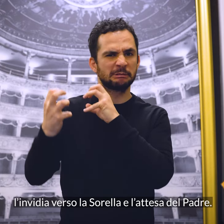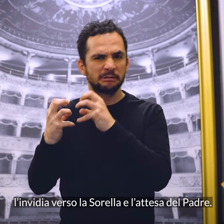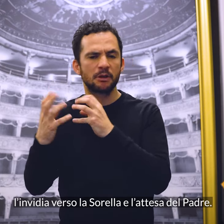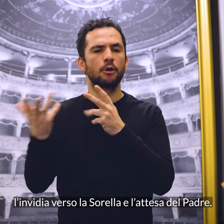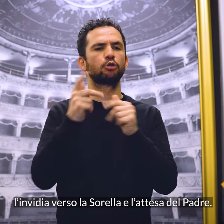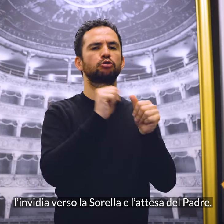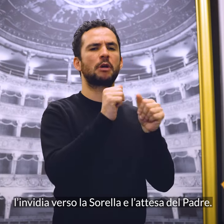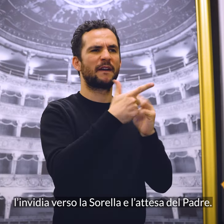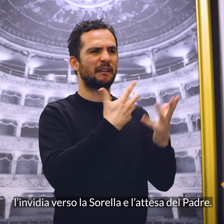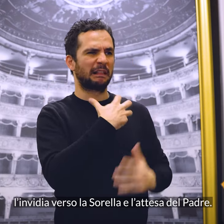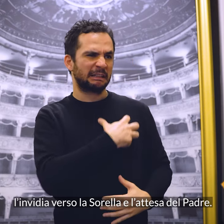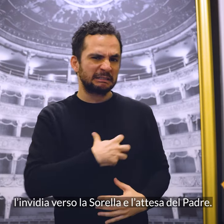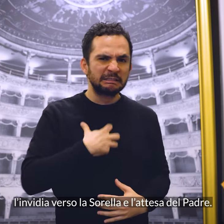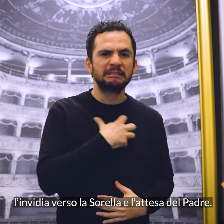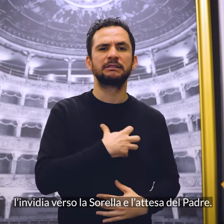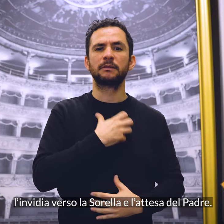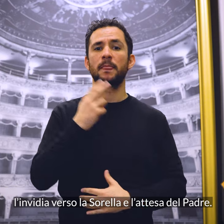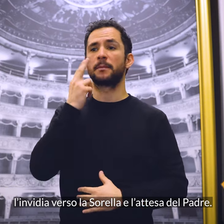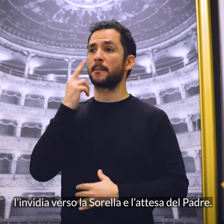sorella e l'attesa del padre.